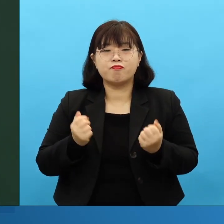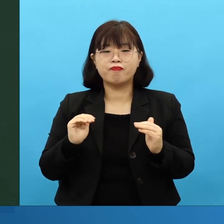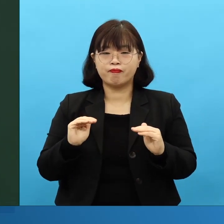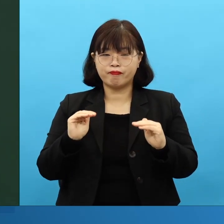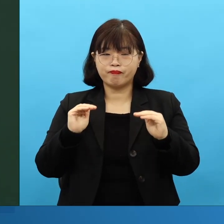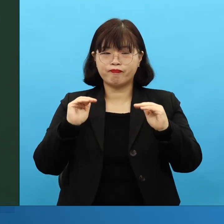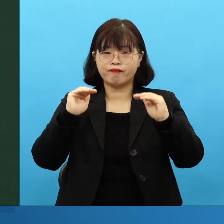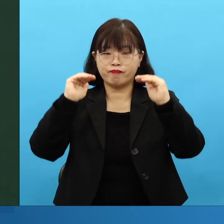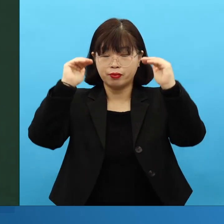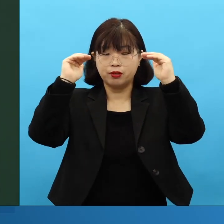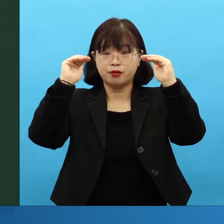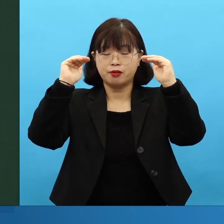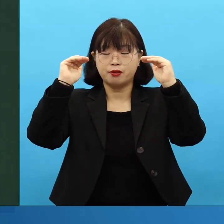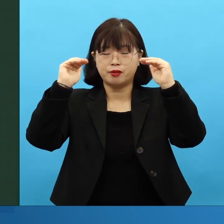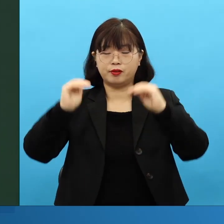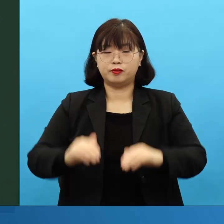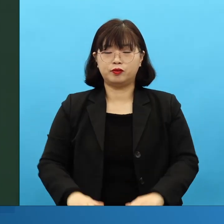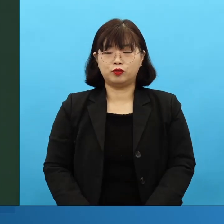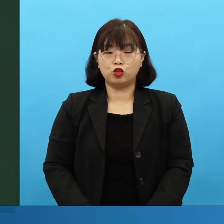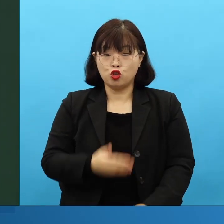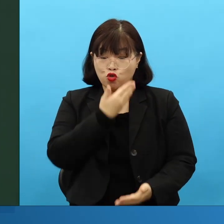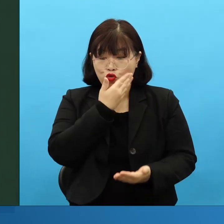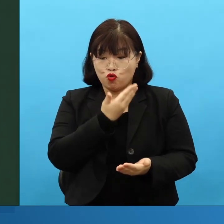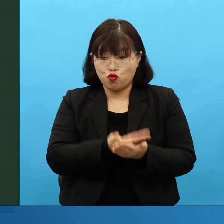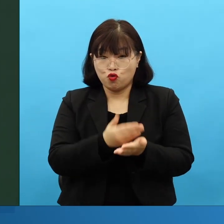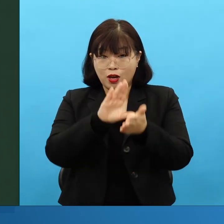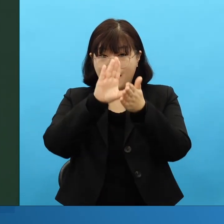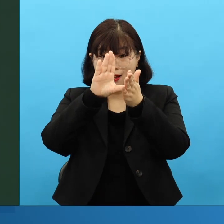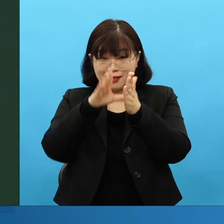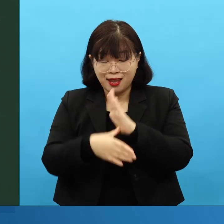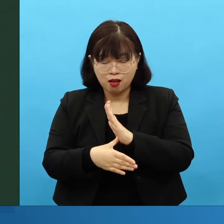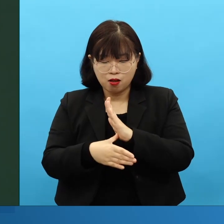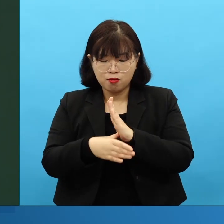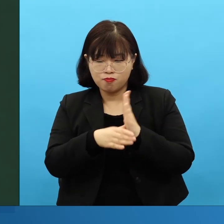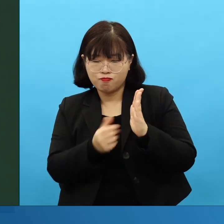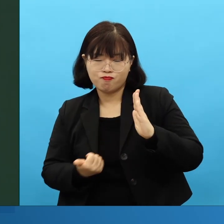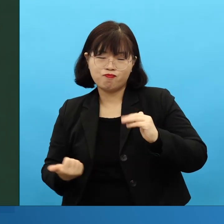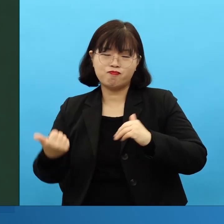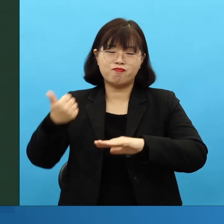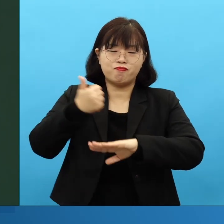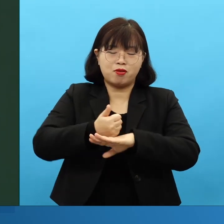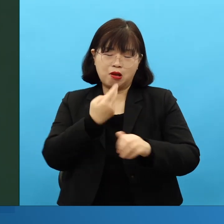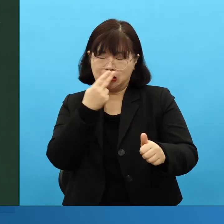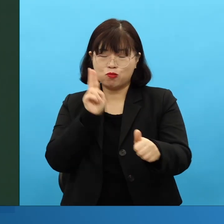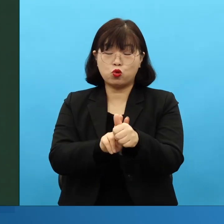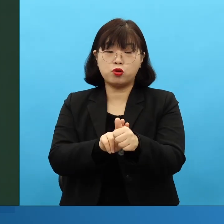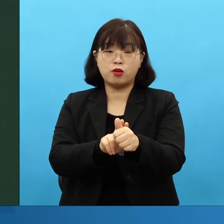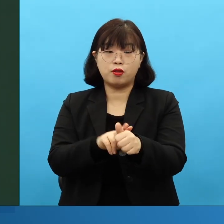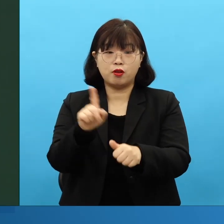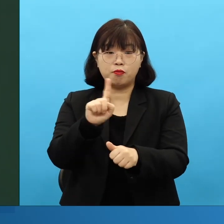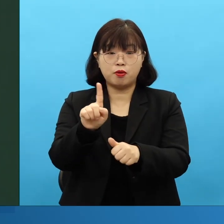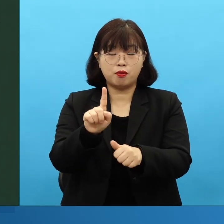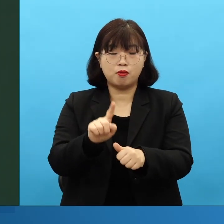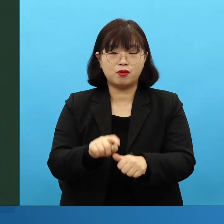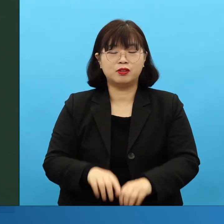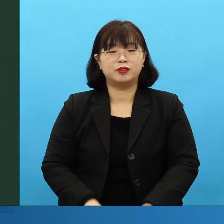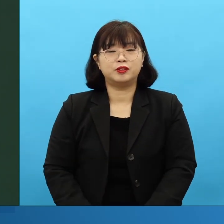결정적인 순간에, 사무엘상, 17장, 18절에 보면, 이세가,